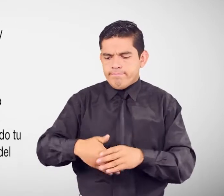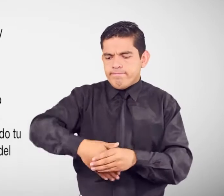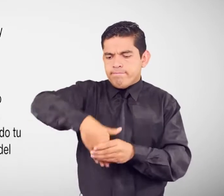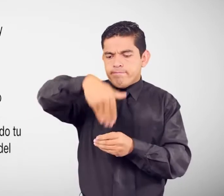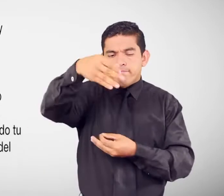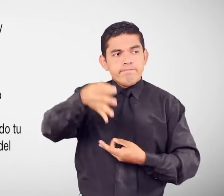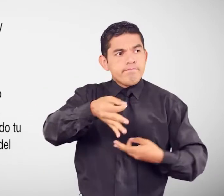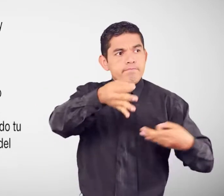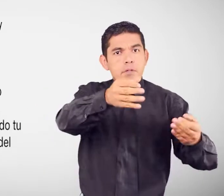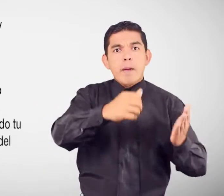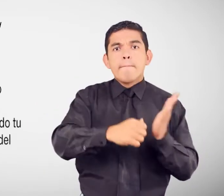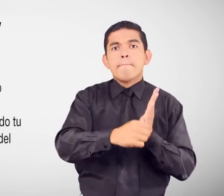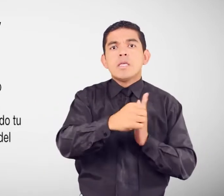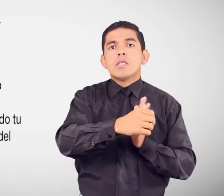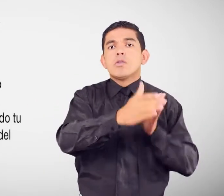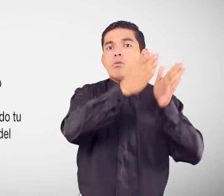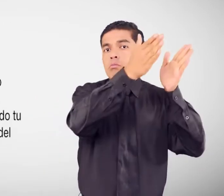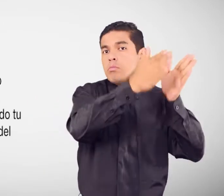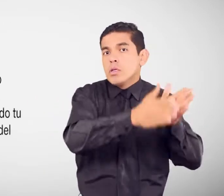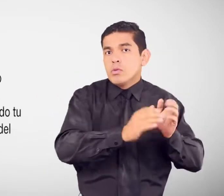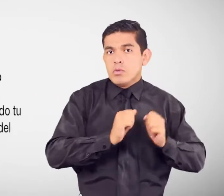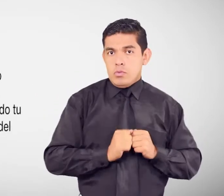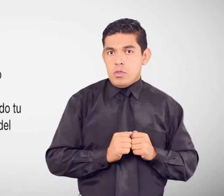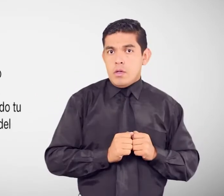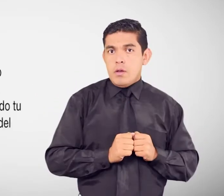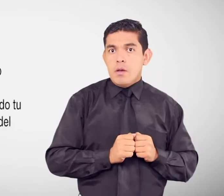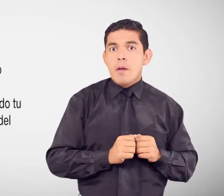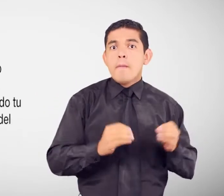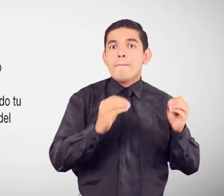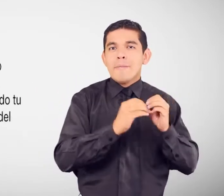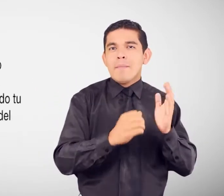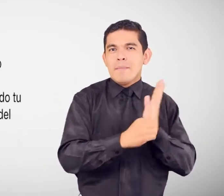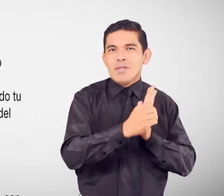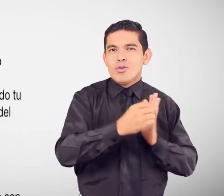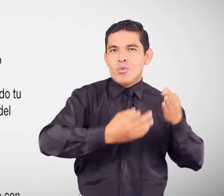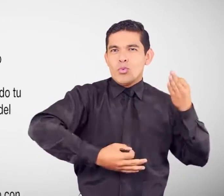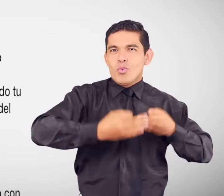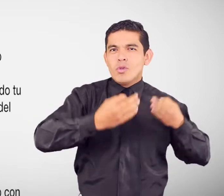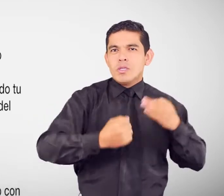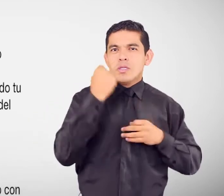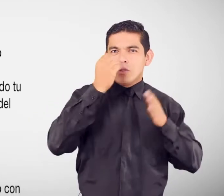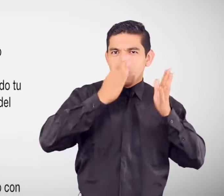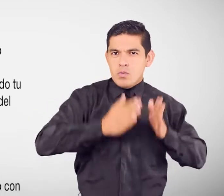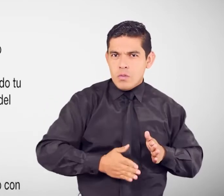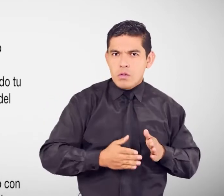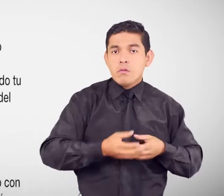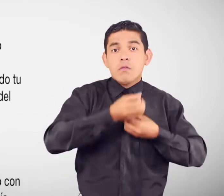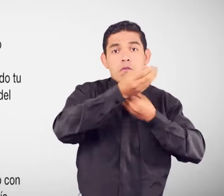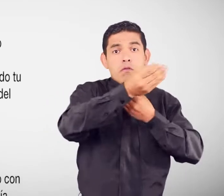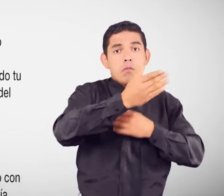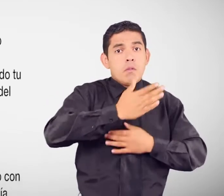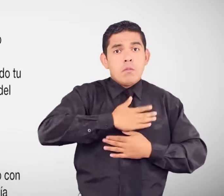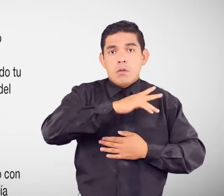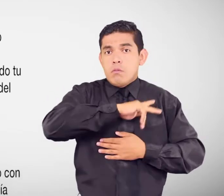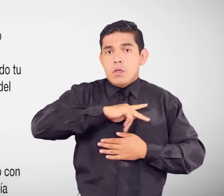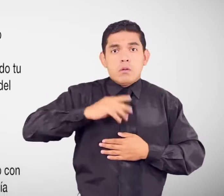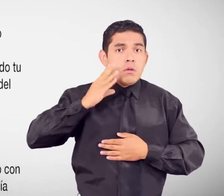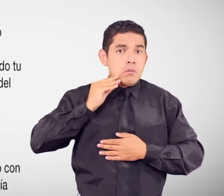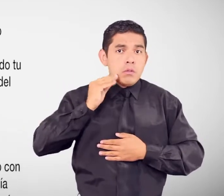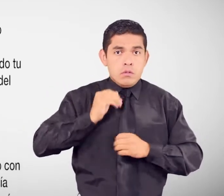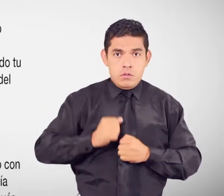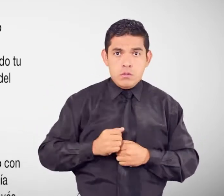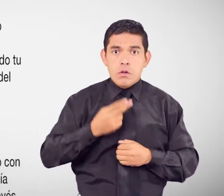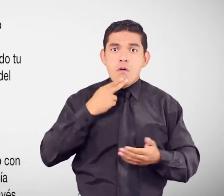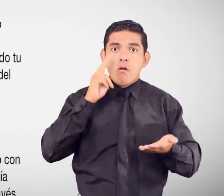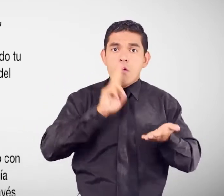al ministro o ministra de Justicia, Derechos Humanos y Cultos, exponiendo tu caso. Ingresar el oficio